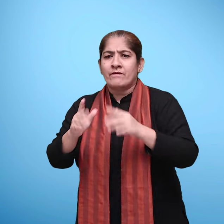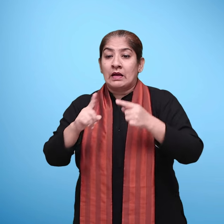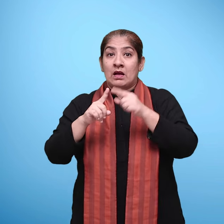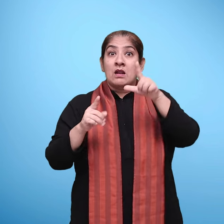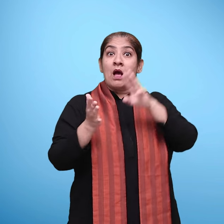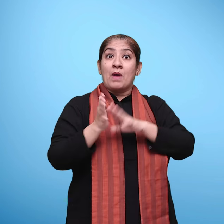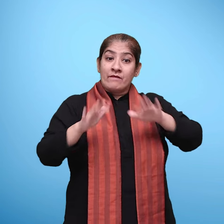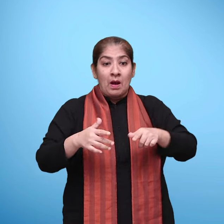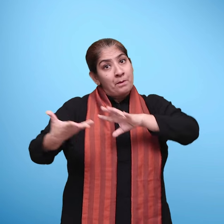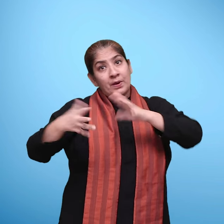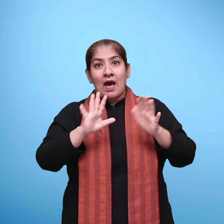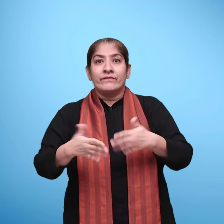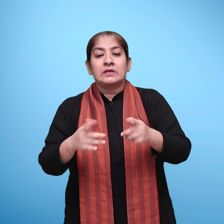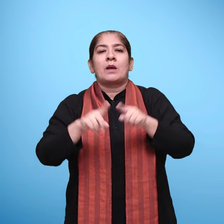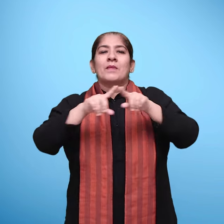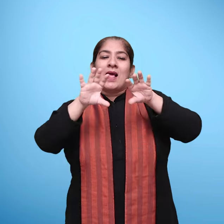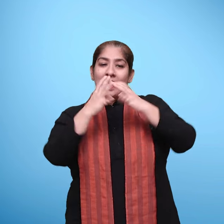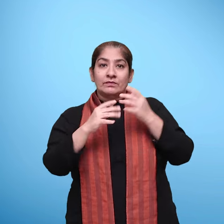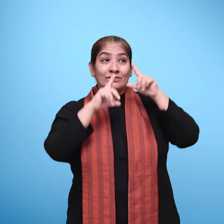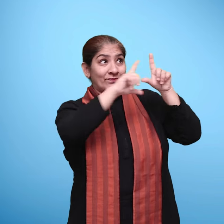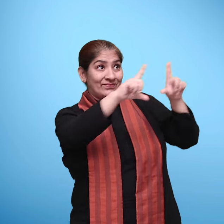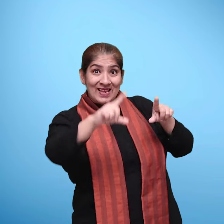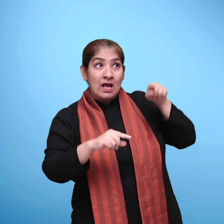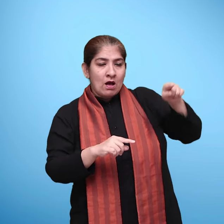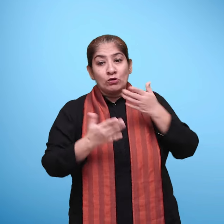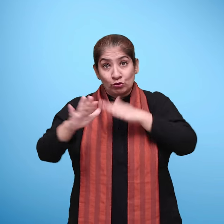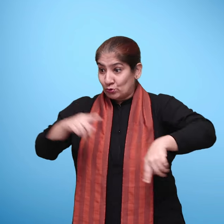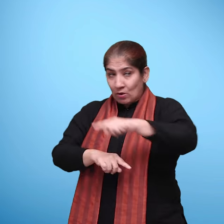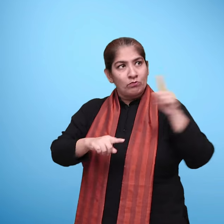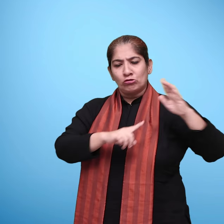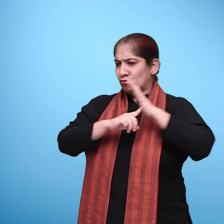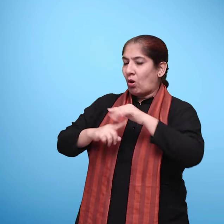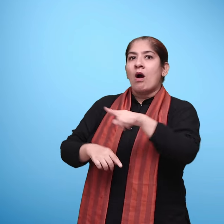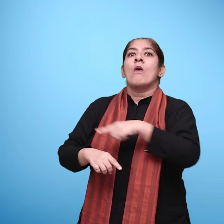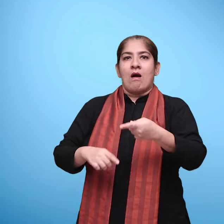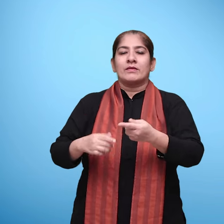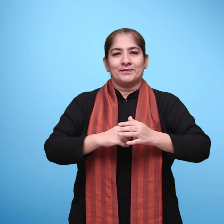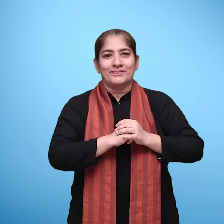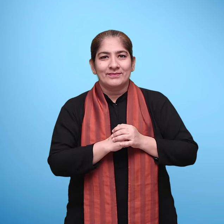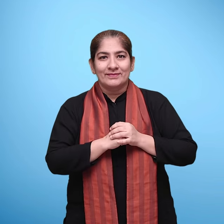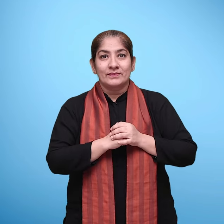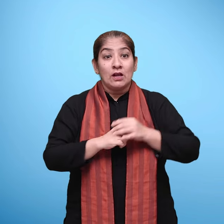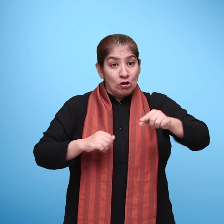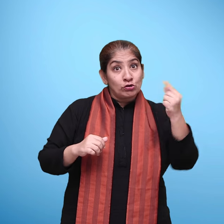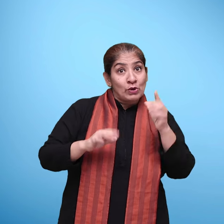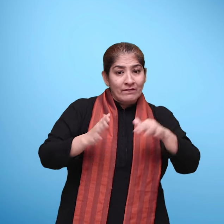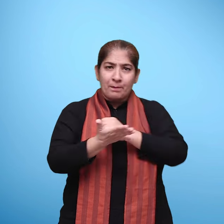और उन्हें कक्षा की दीवार पर लगाएं या अन उप्योग तरीके से बच्चों के लिए उपलब्ध रखें और